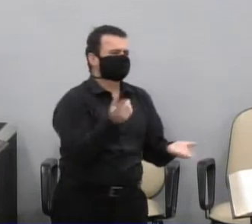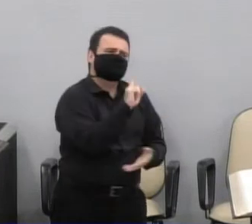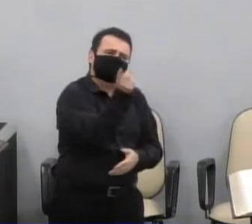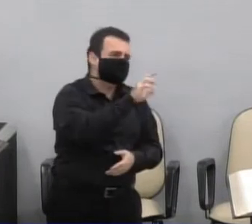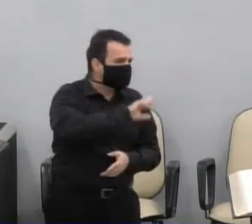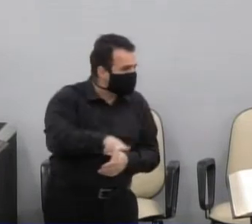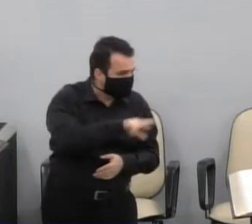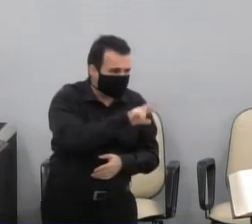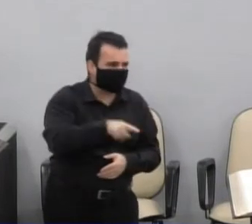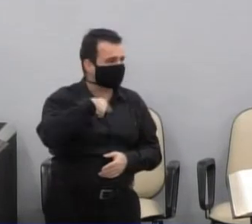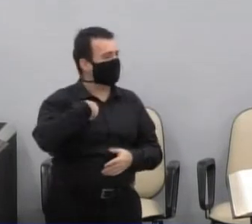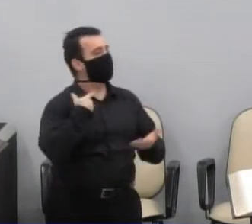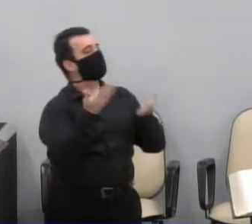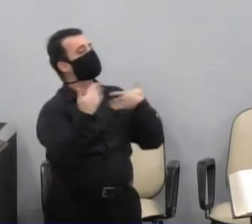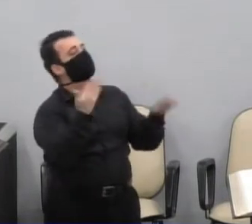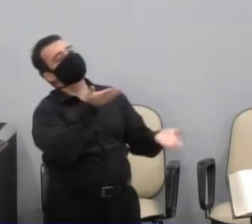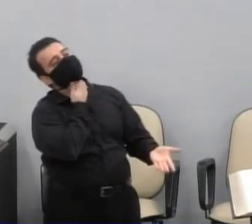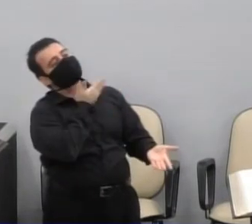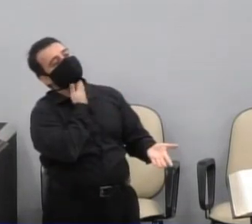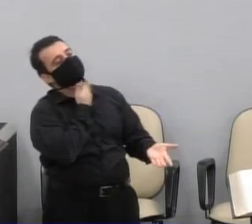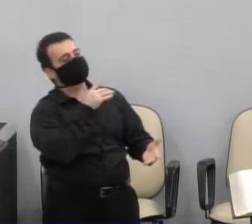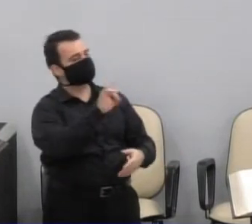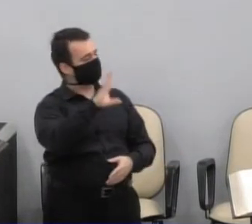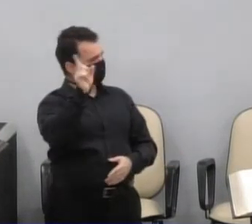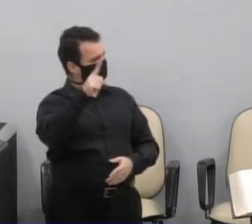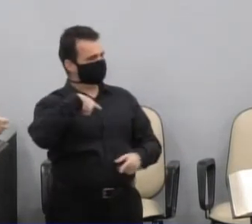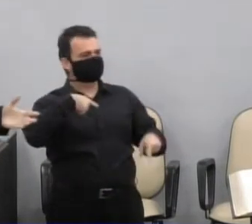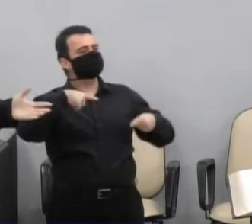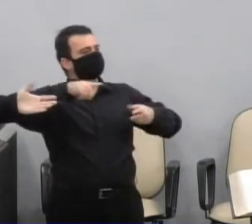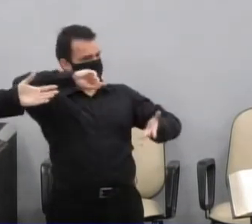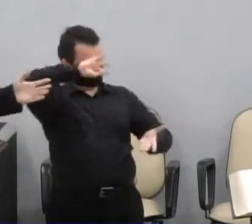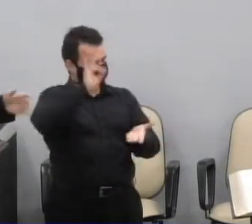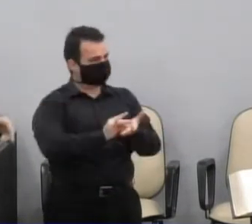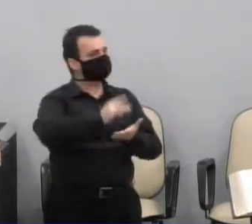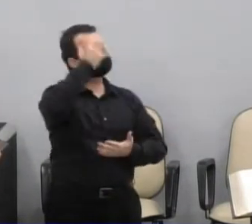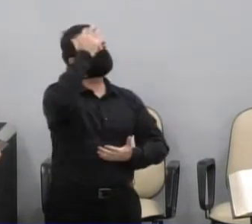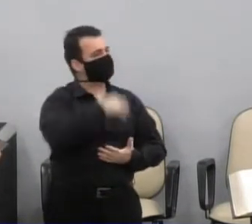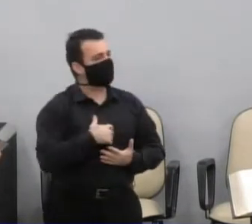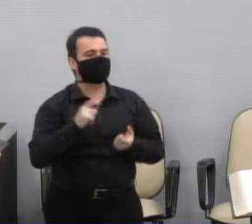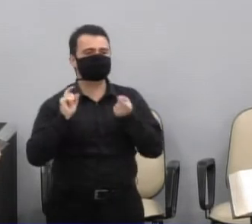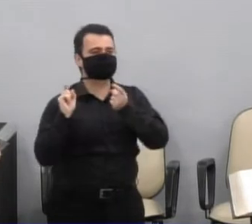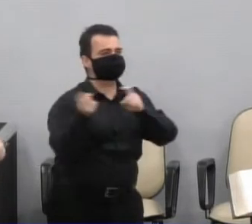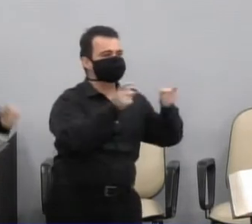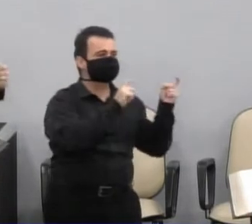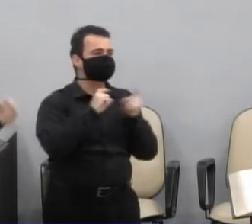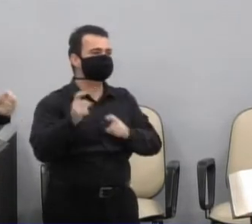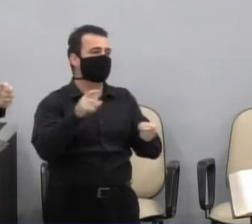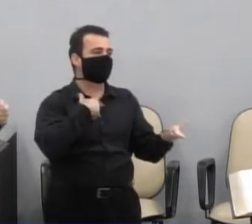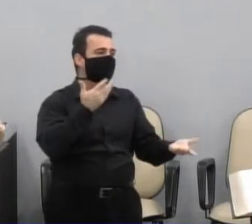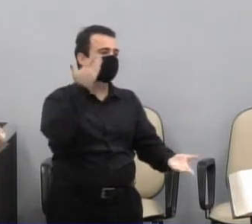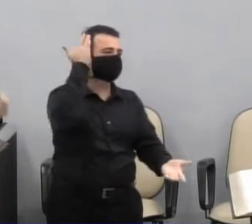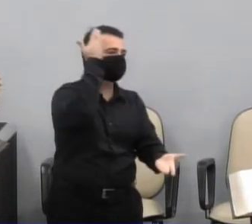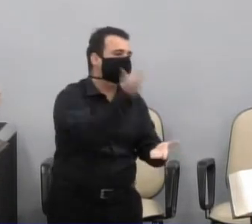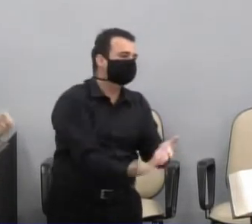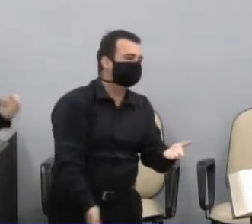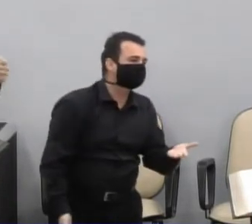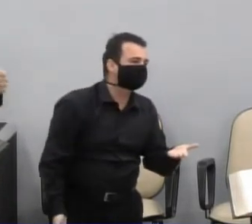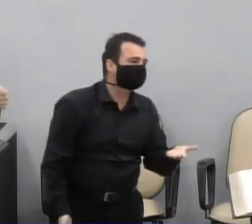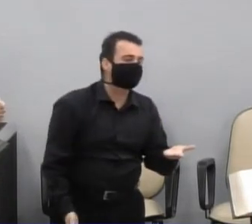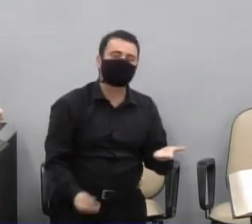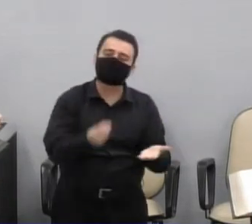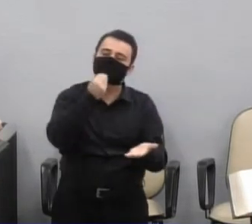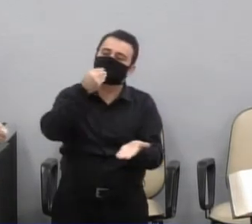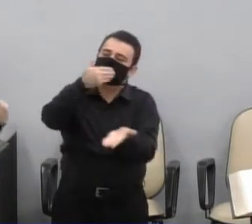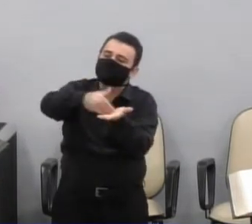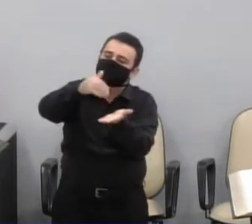local de bate-papo, aqui é um local de discussão. E perdemos essa oportunidade, trazer o secretário aqui para discutir o